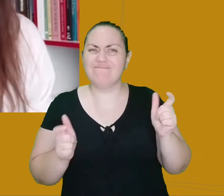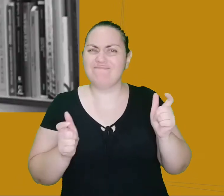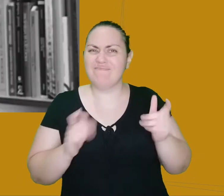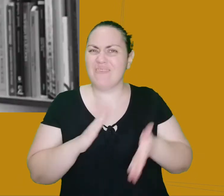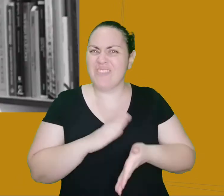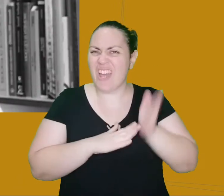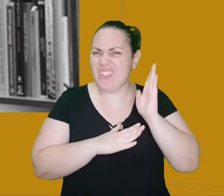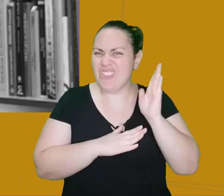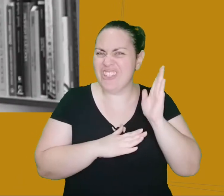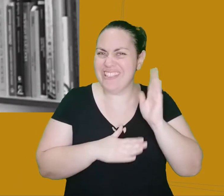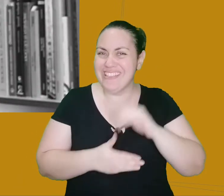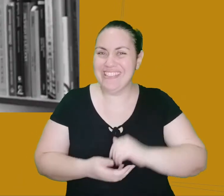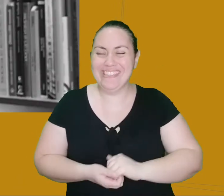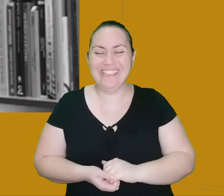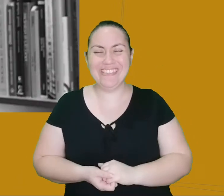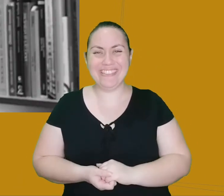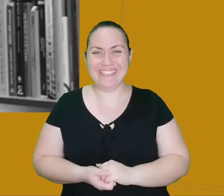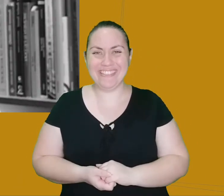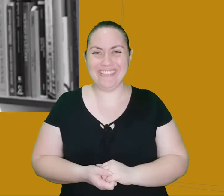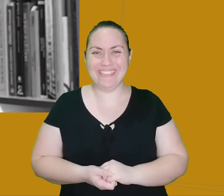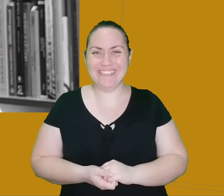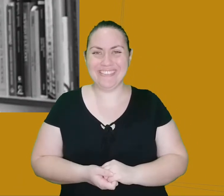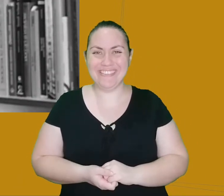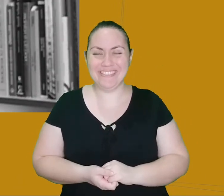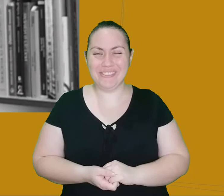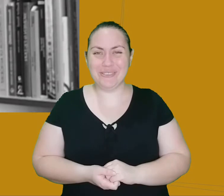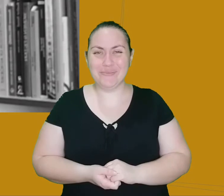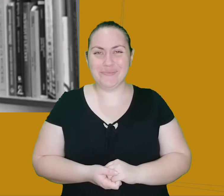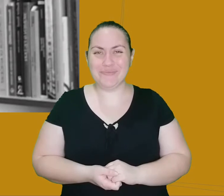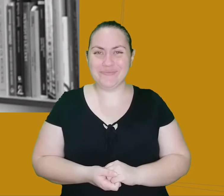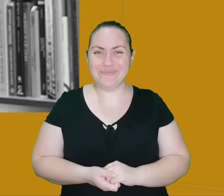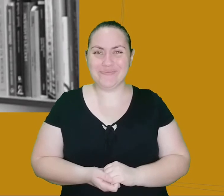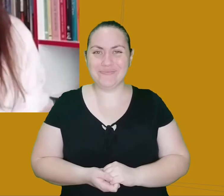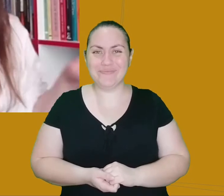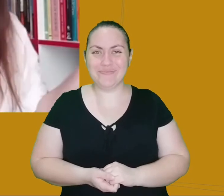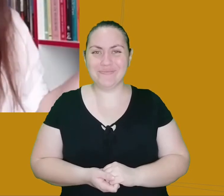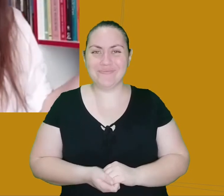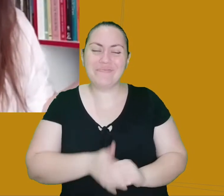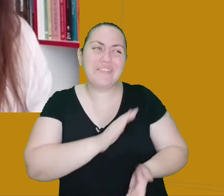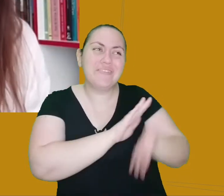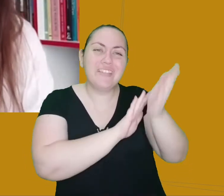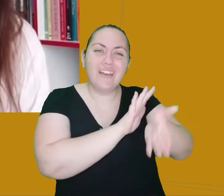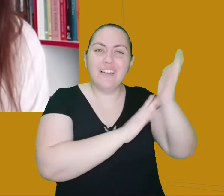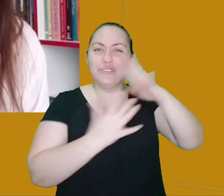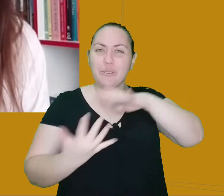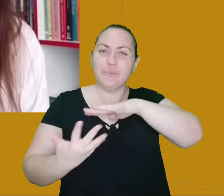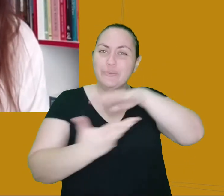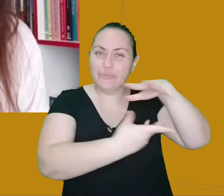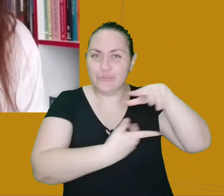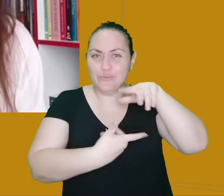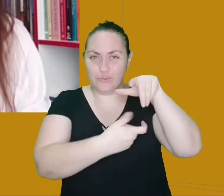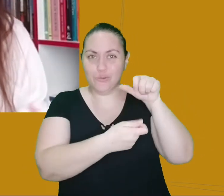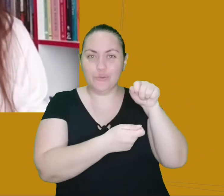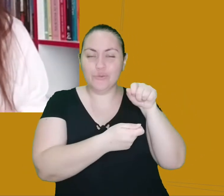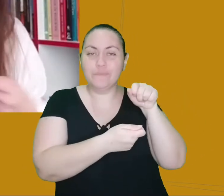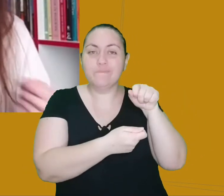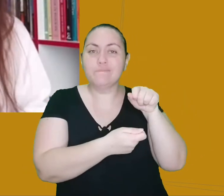pelo mundo e contou suas